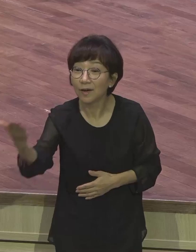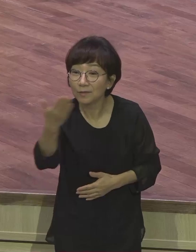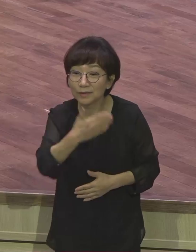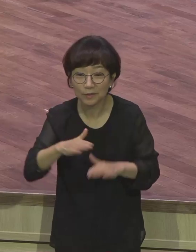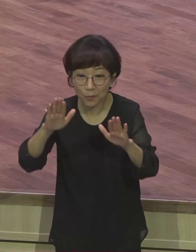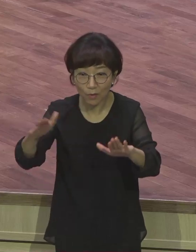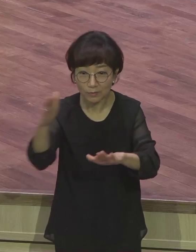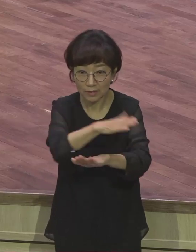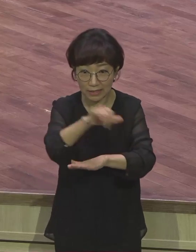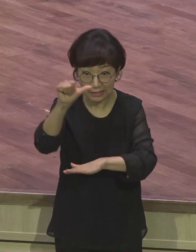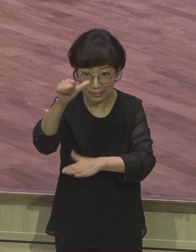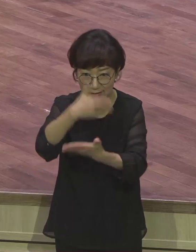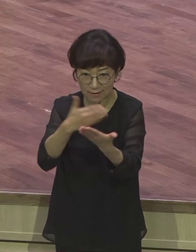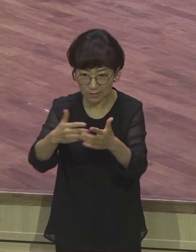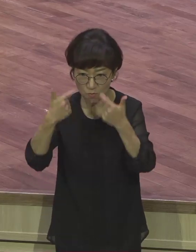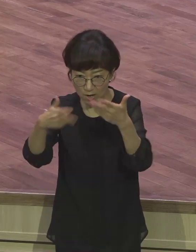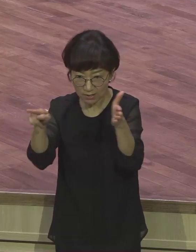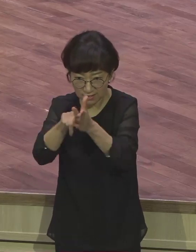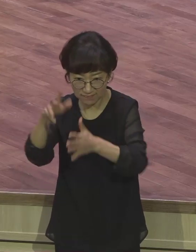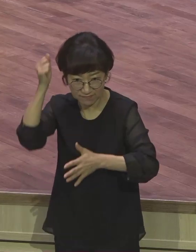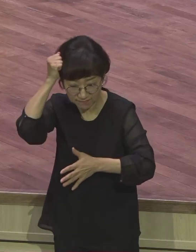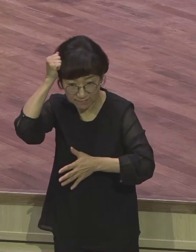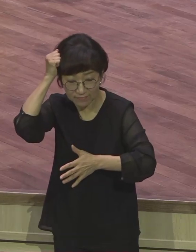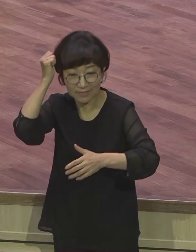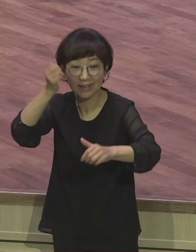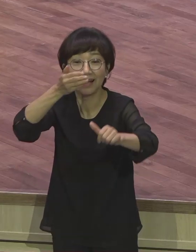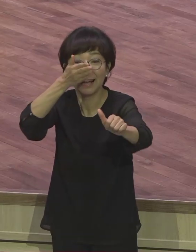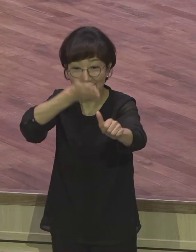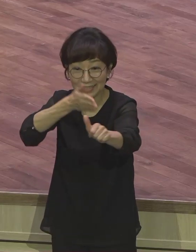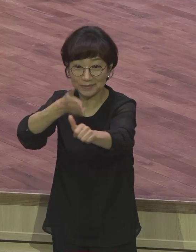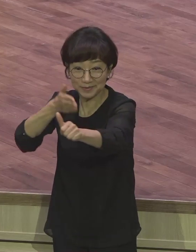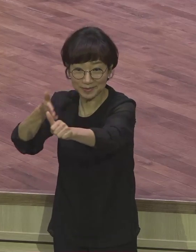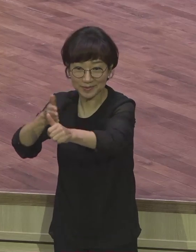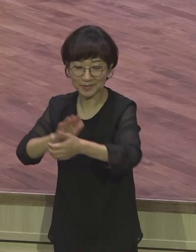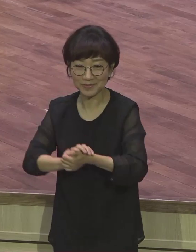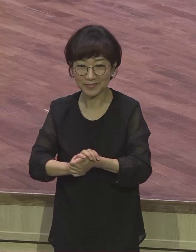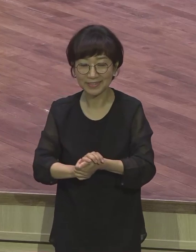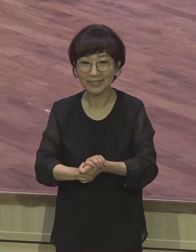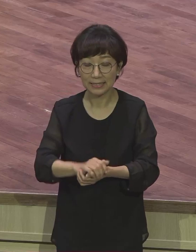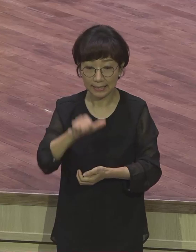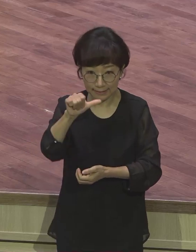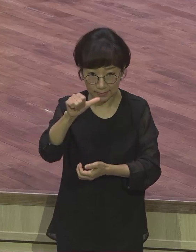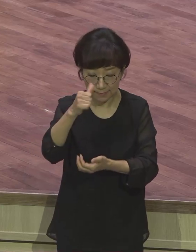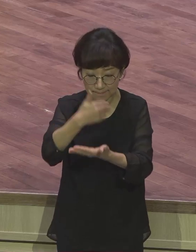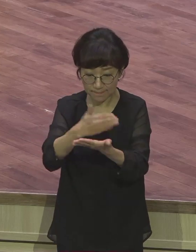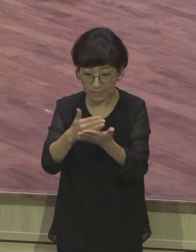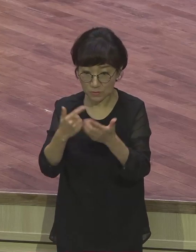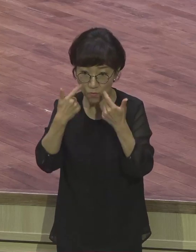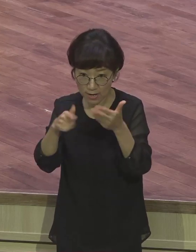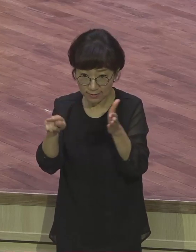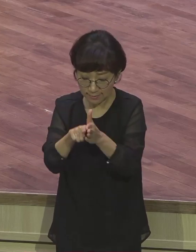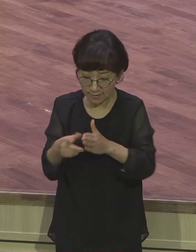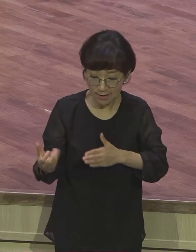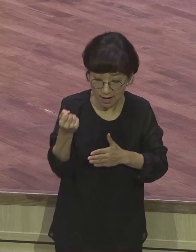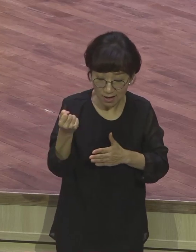확신 가지시기 바랍니다. 절대 확신을 가지고 있으면요 우리의 삶이 어떻게 됩니까 넉넉히 이기는 이라